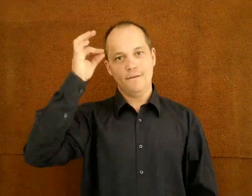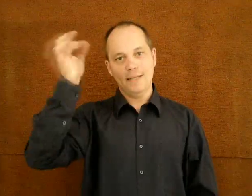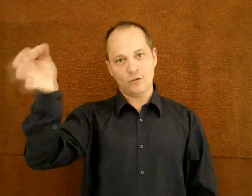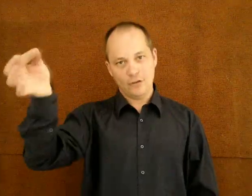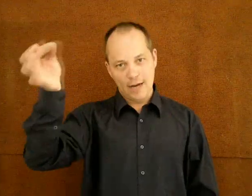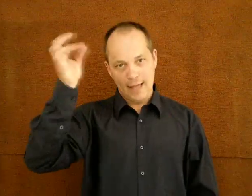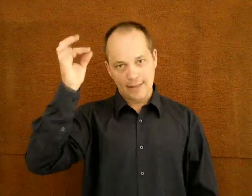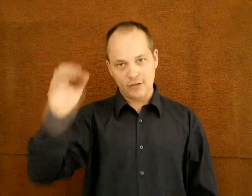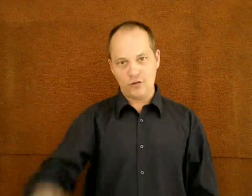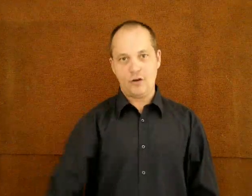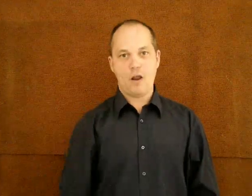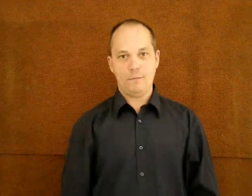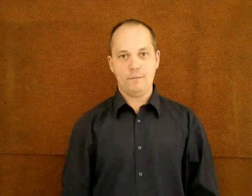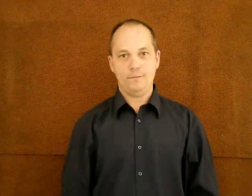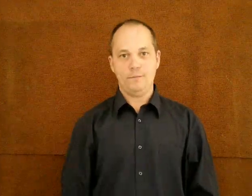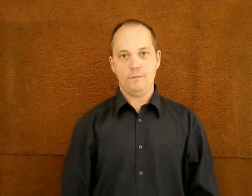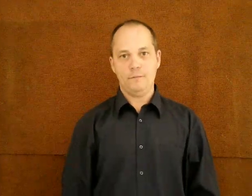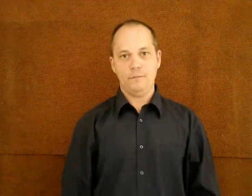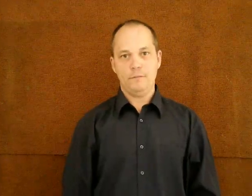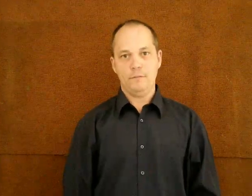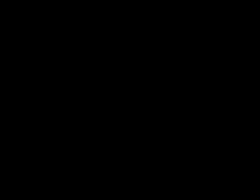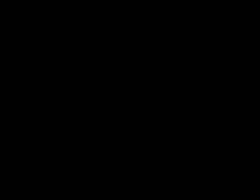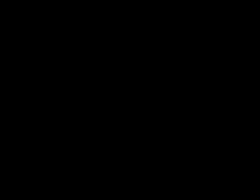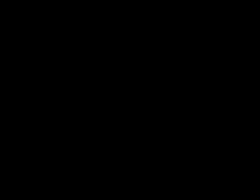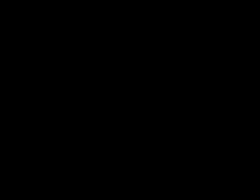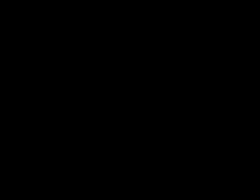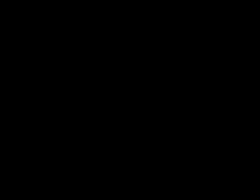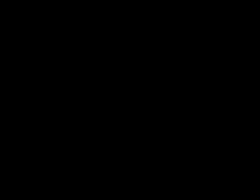Köszönöm szépen, és viszontlátásra!